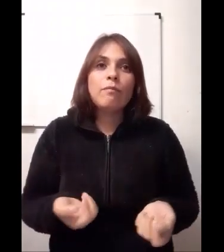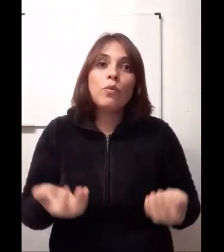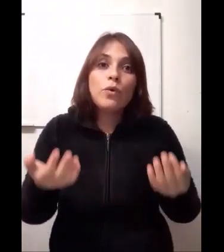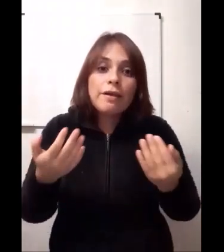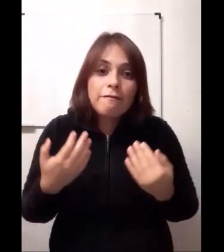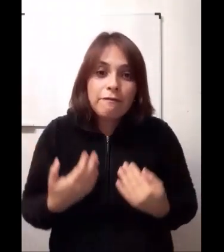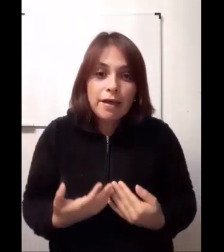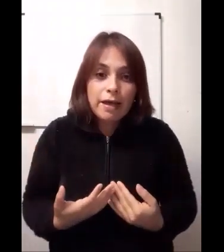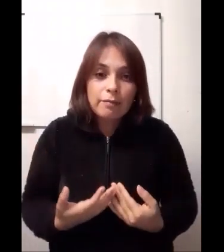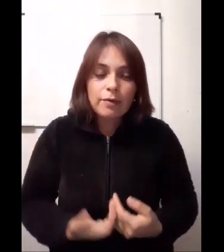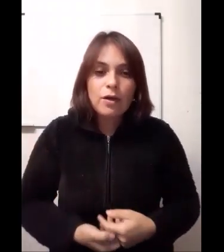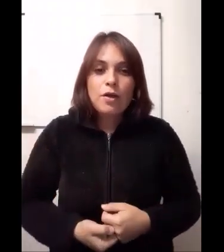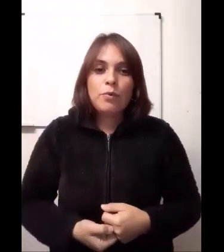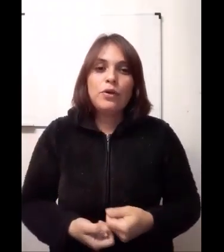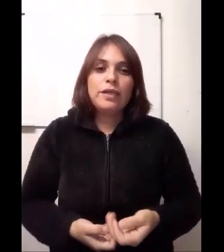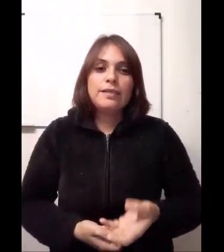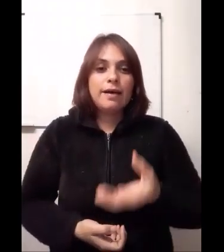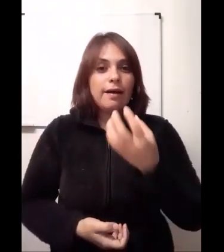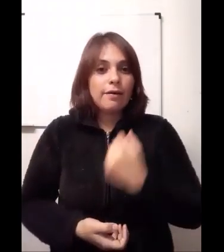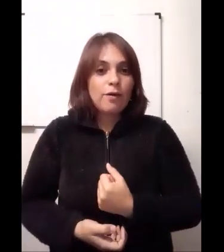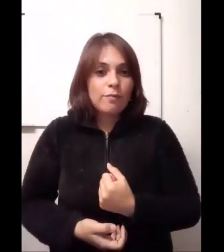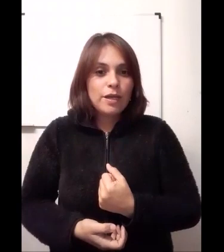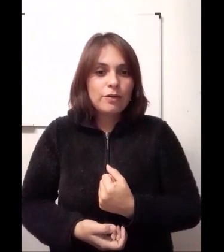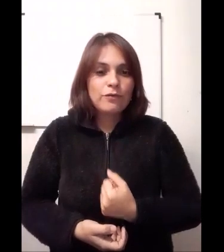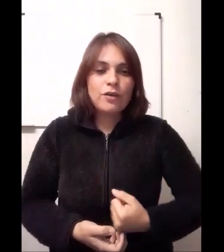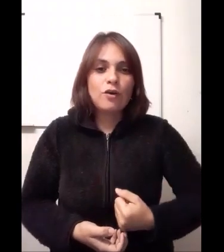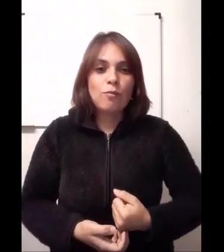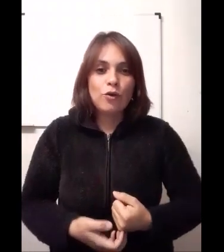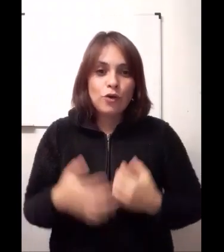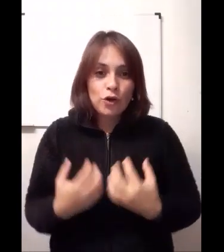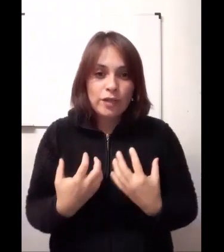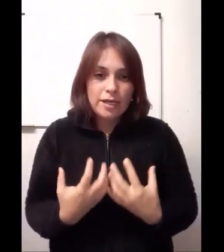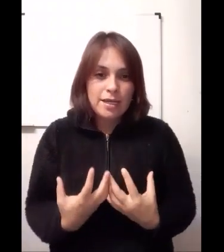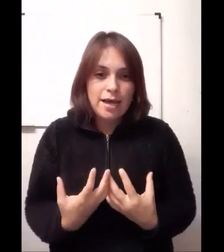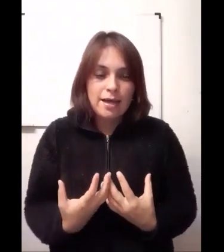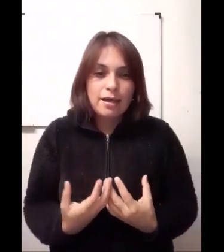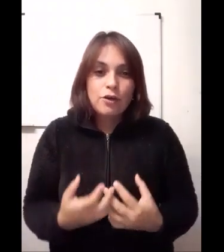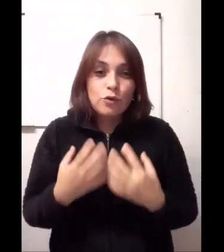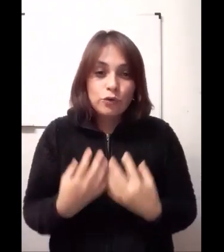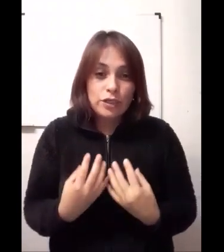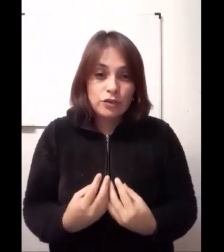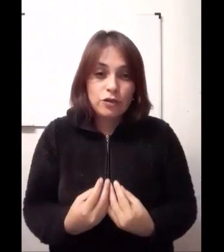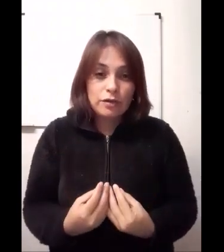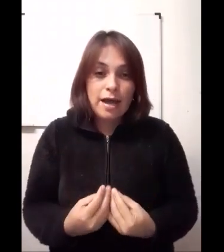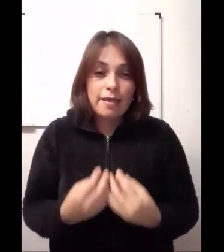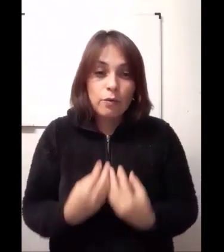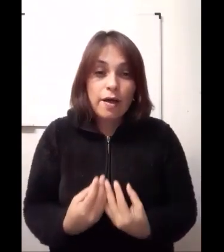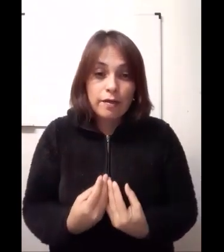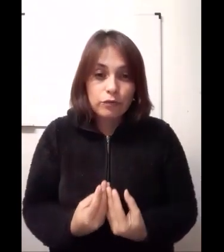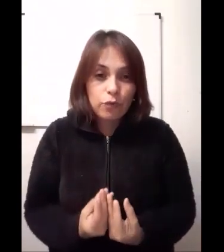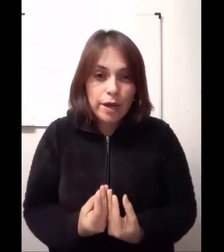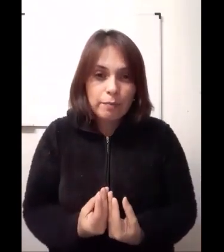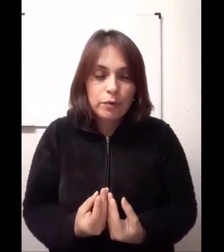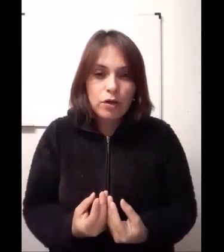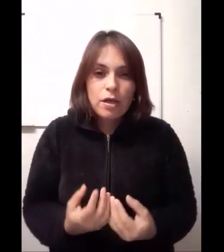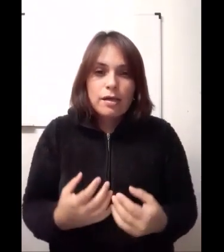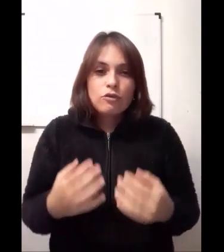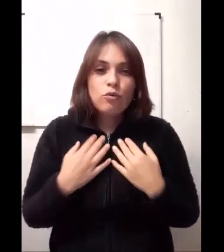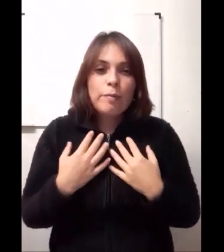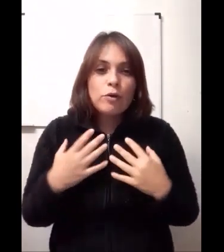muy enfermo porque se agarró un virus y como no tenía nutrición adecuada en su cuerpo, su cuerpo